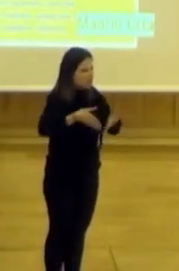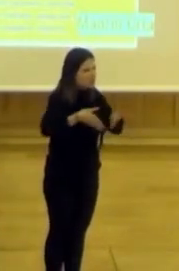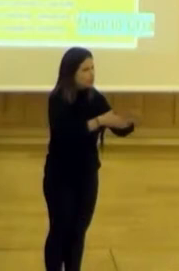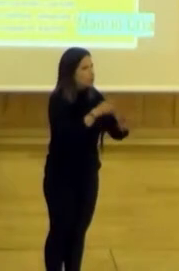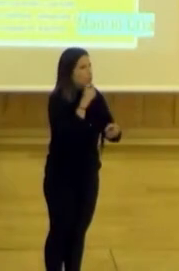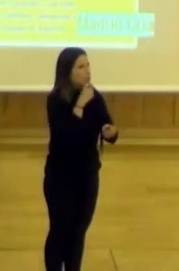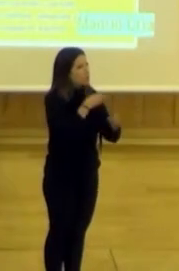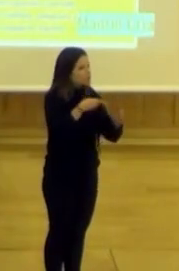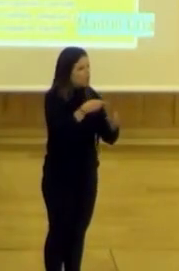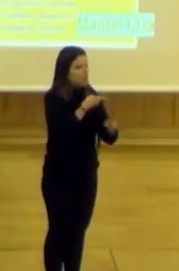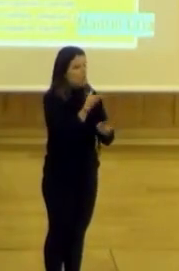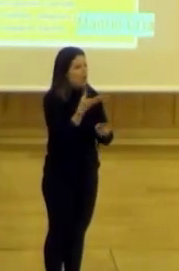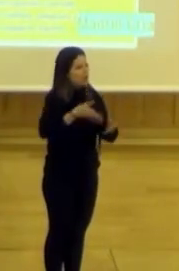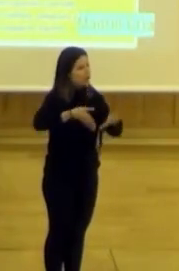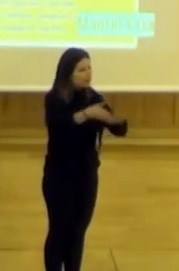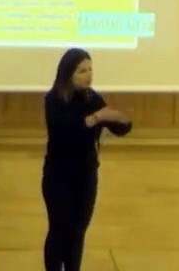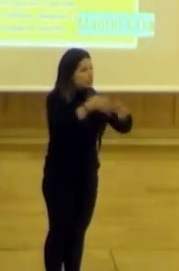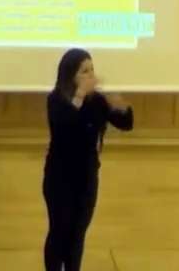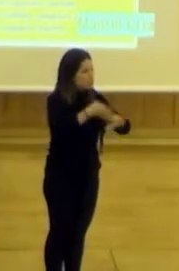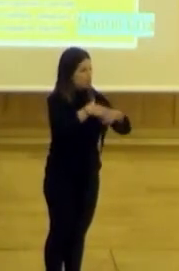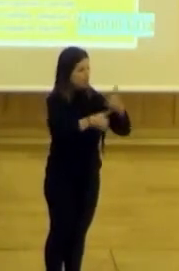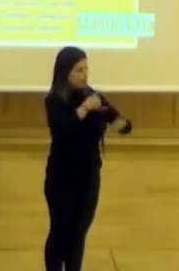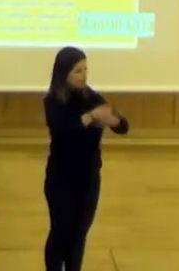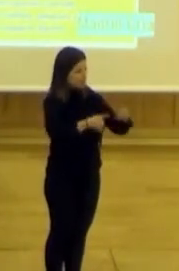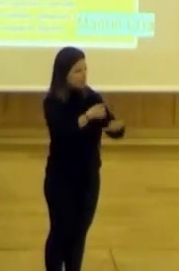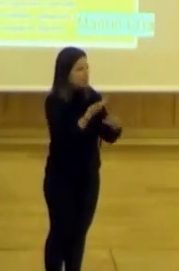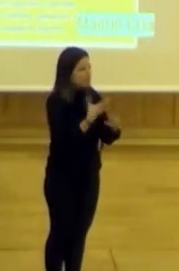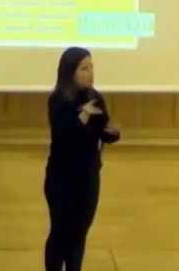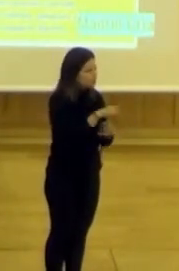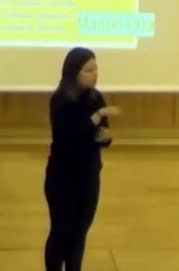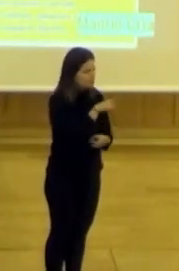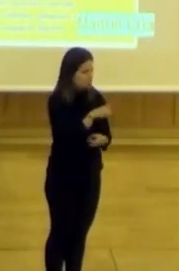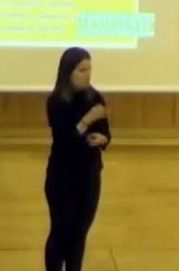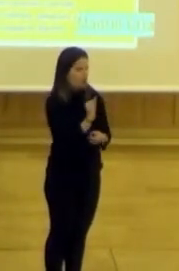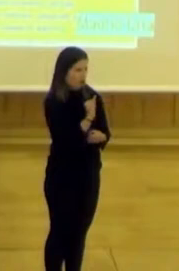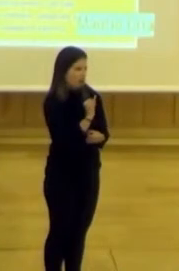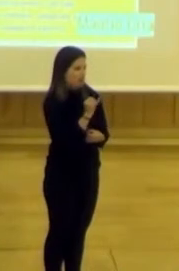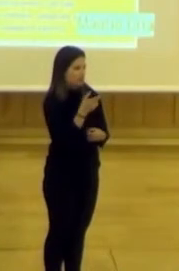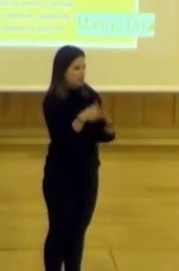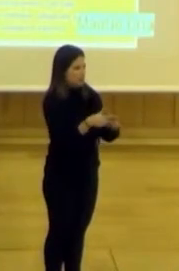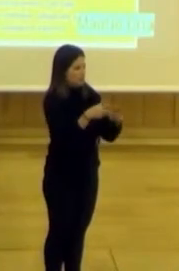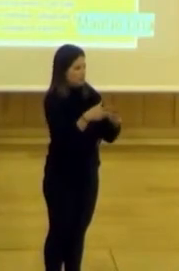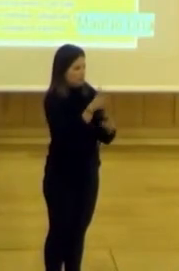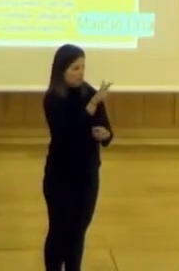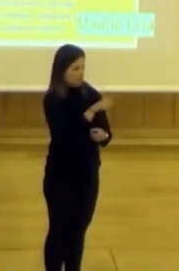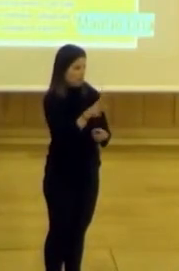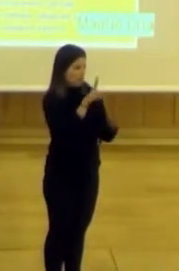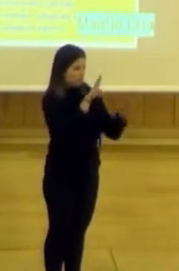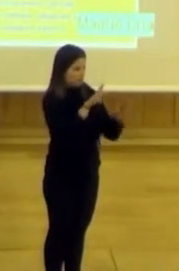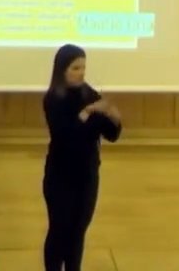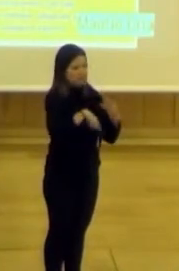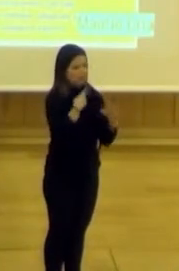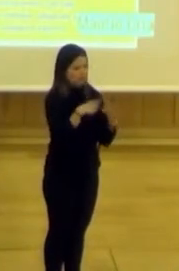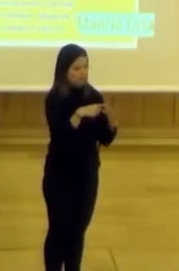usamos? ¿Cuáles son entornos seguros para andar en bici y cuáles no? Digamos, bueno, y hay mucho de la sociedad civil sobre este tema. Luego